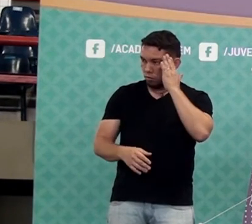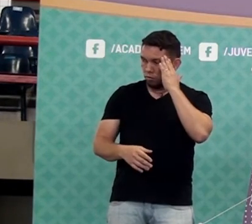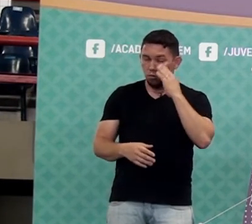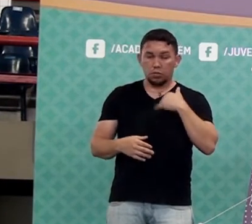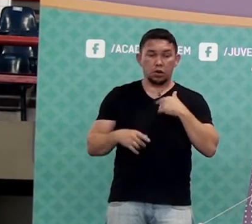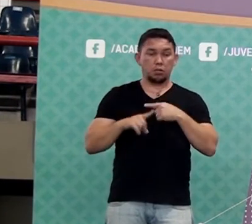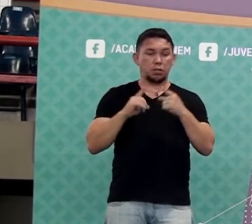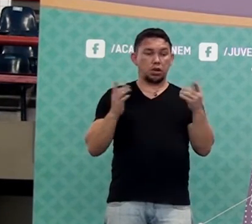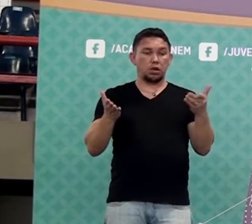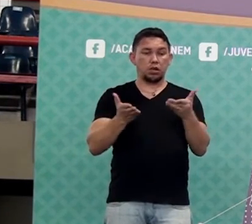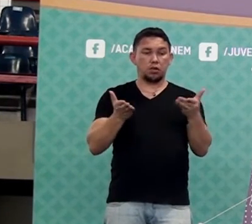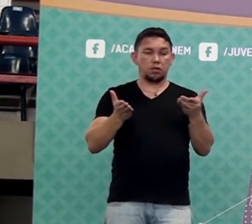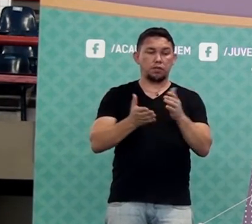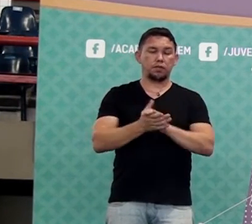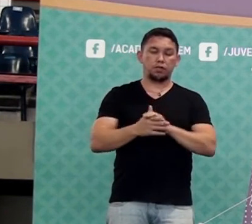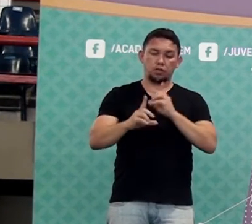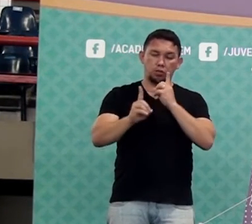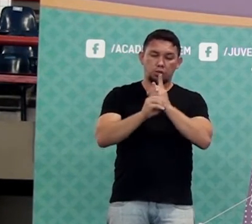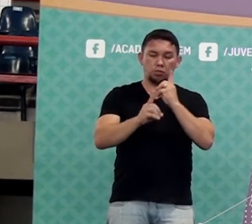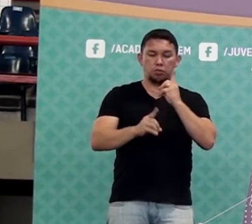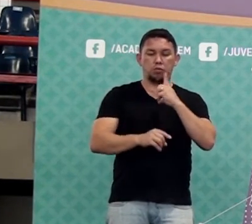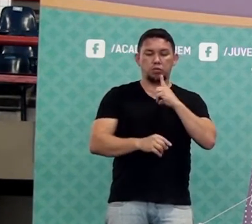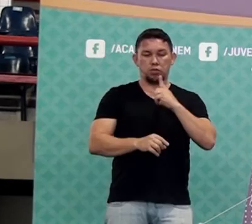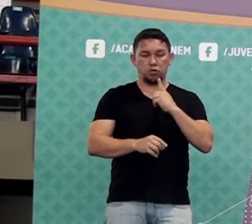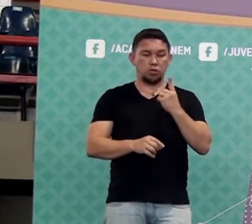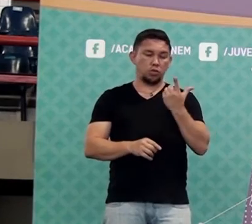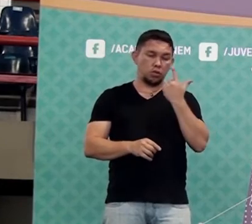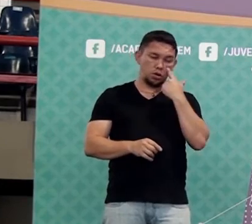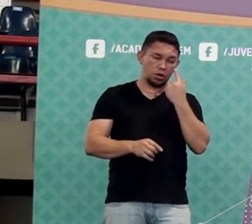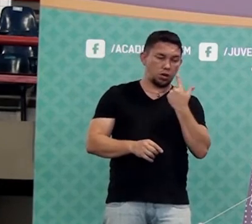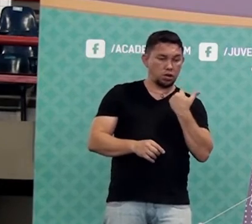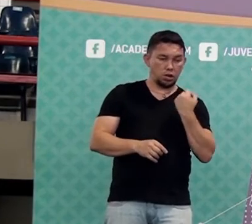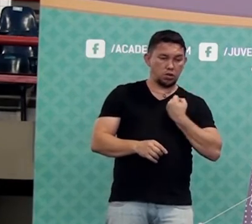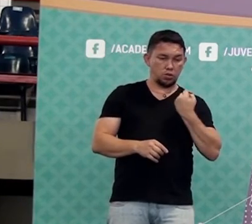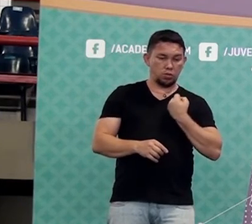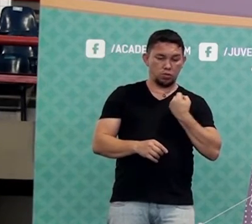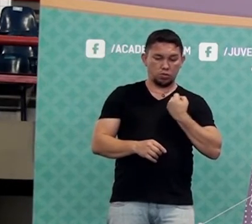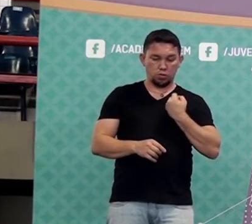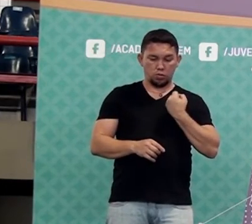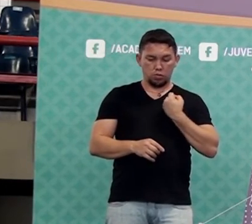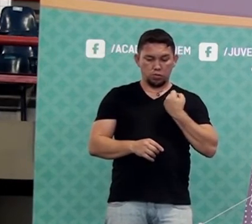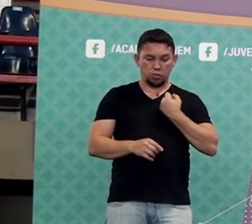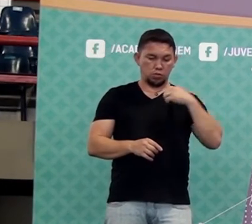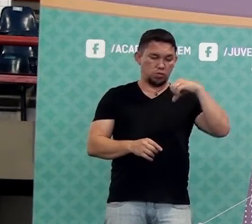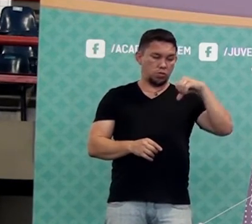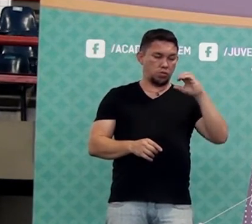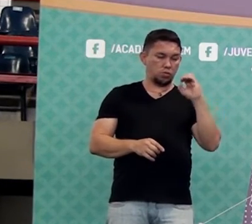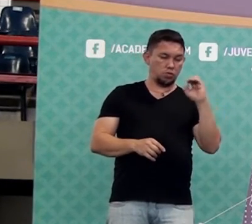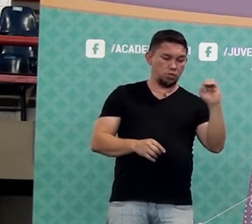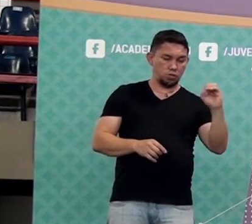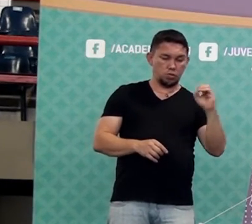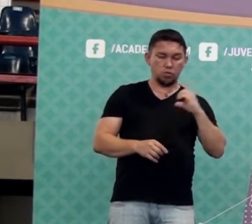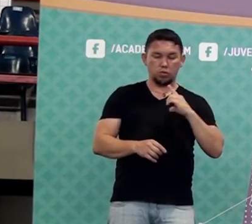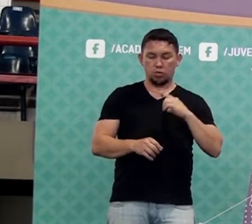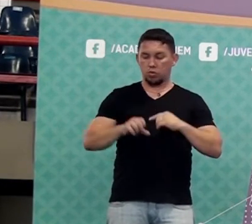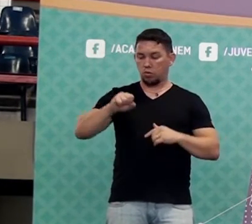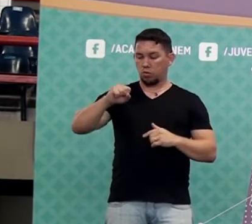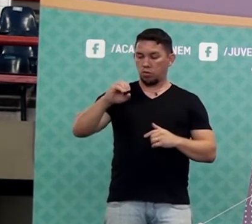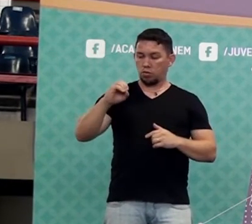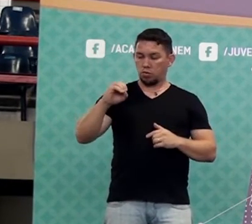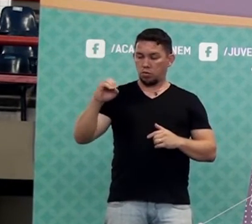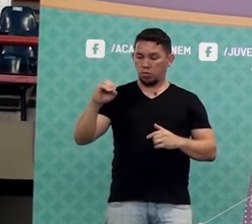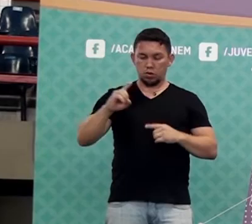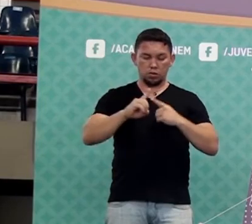Agora, para eu encontrar esse valor 960, eu tinha que pegar o 800 e multiplicar por quanto?